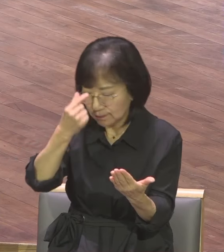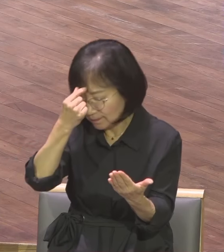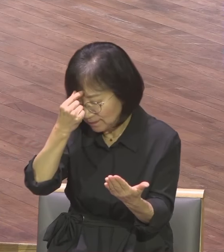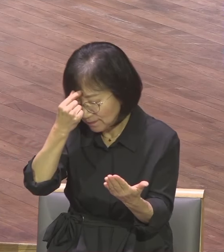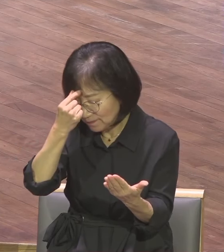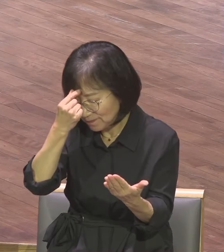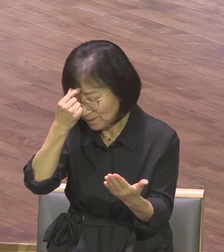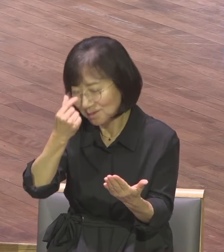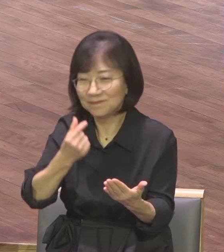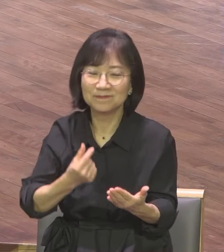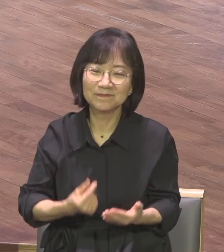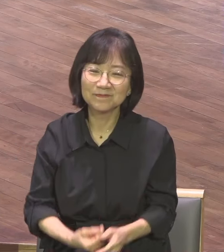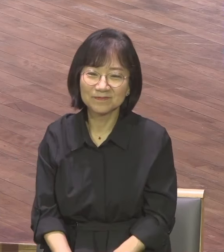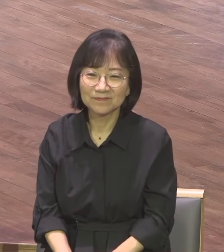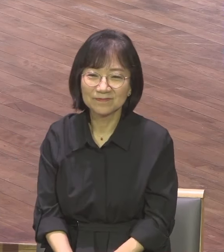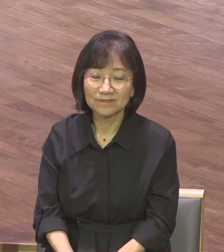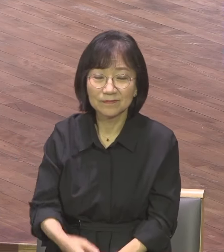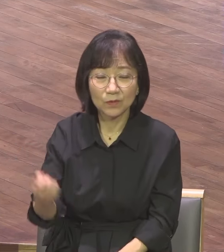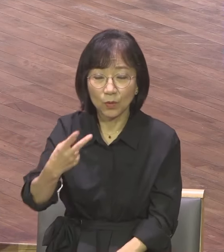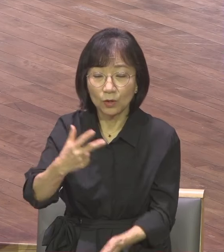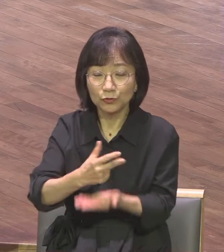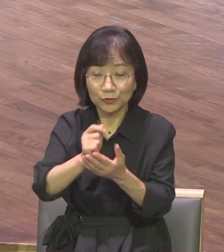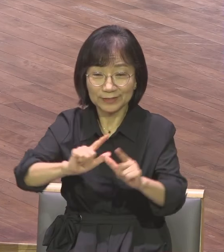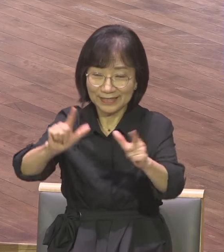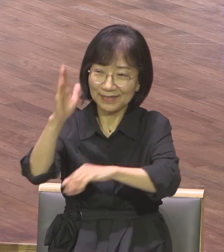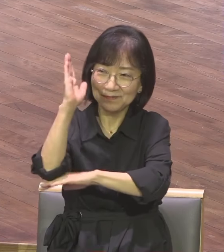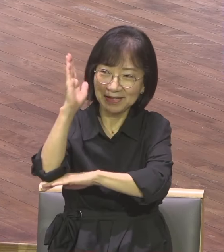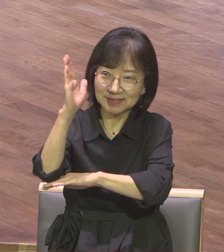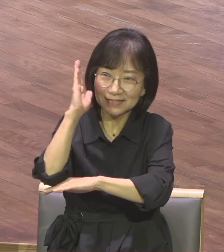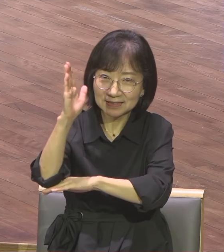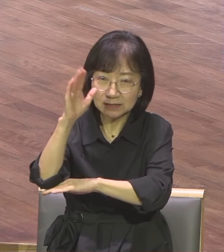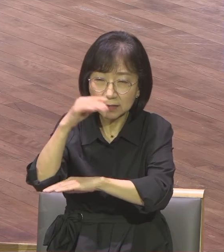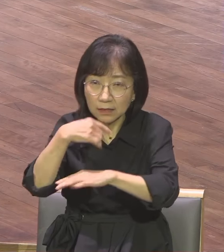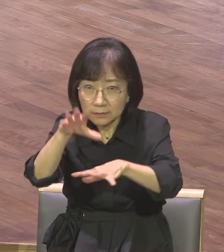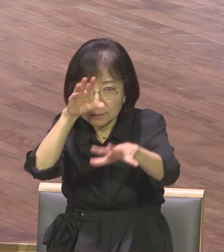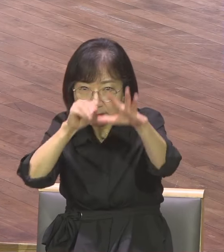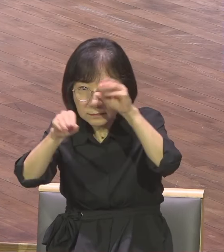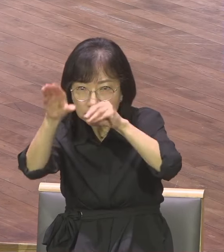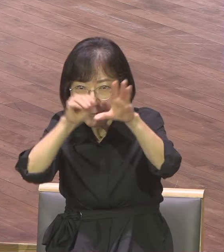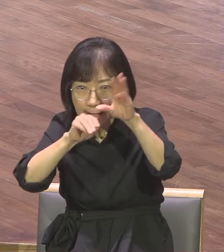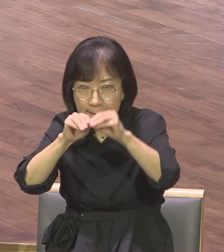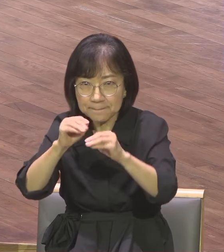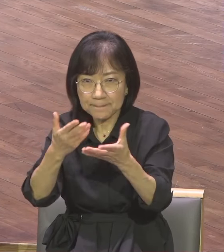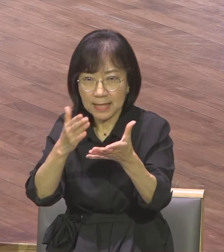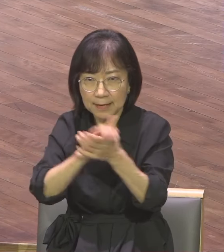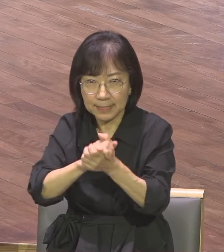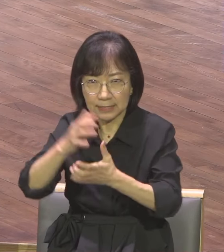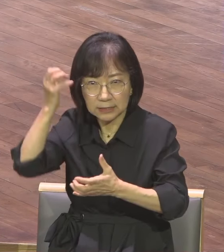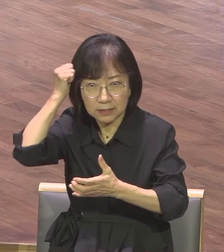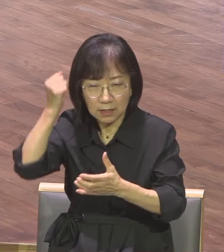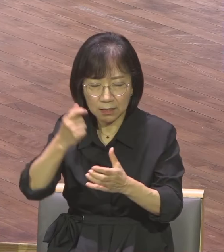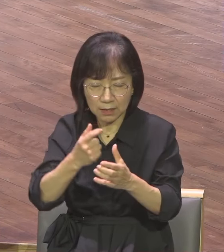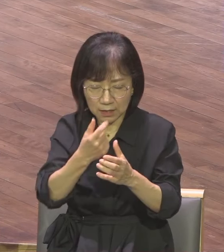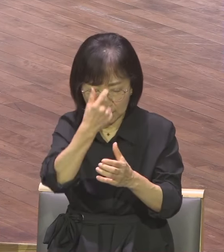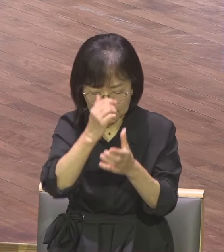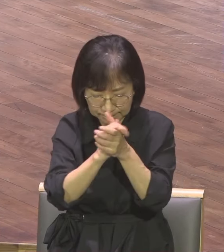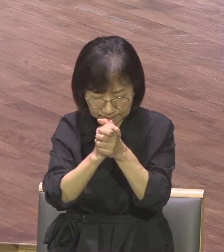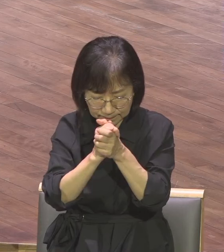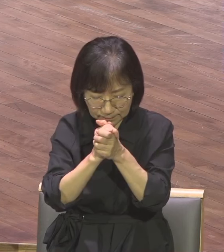또 강단에 선포되는 이 말씀을 묵상하는 자 복이 있는 겁니다 여러분 이 복을